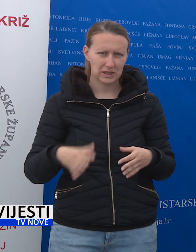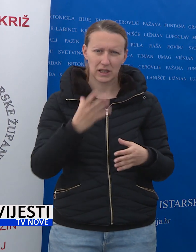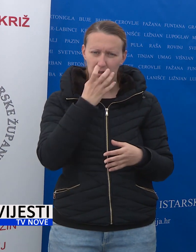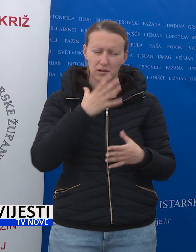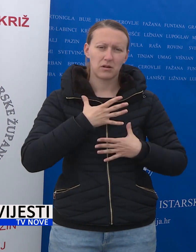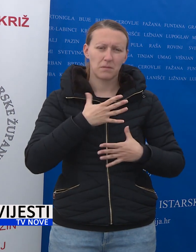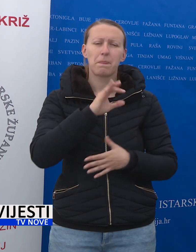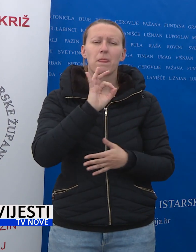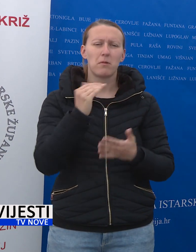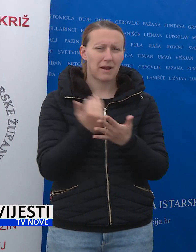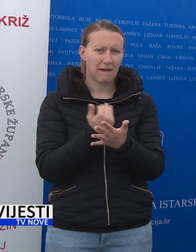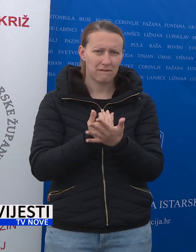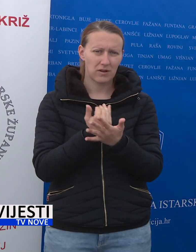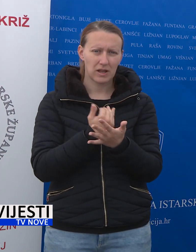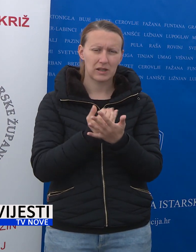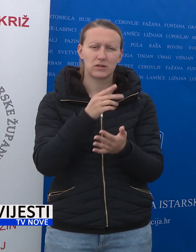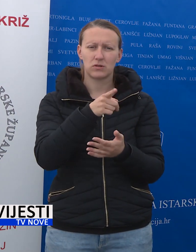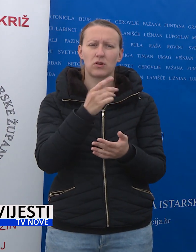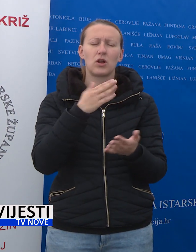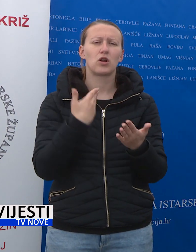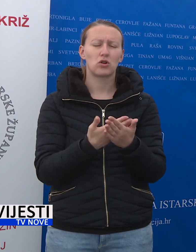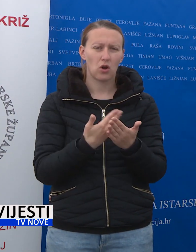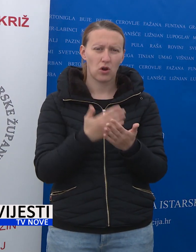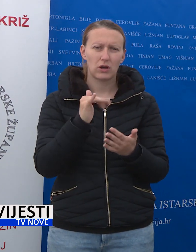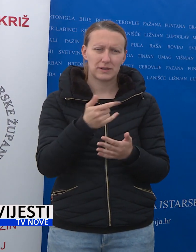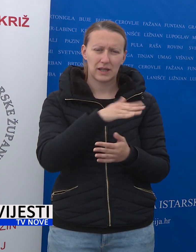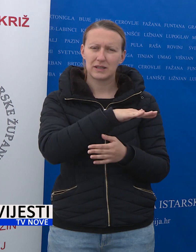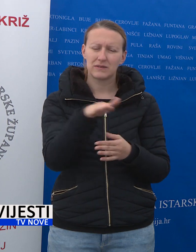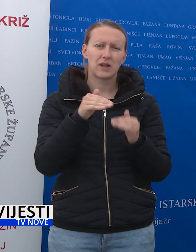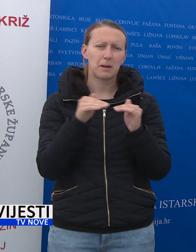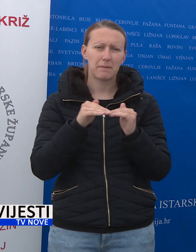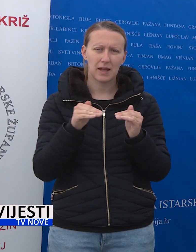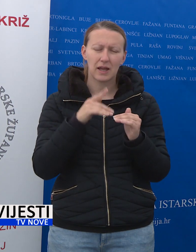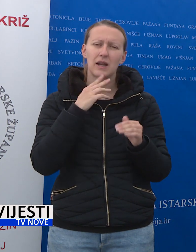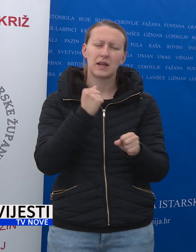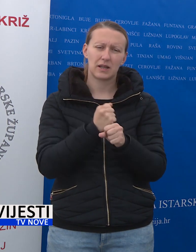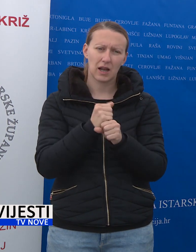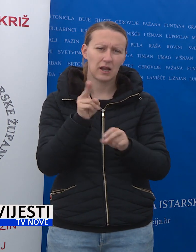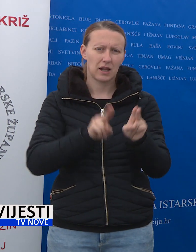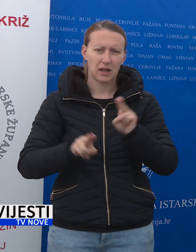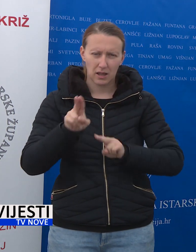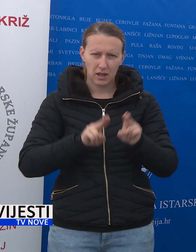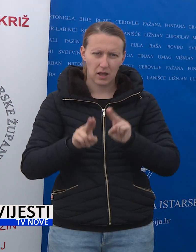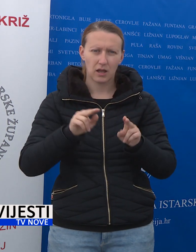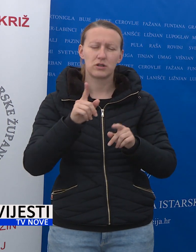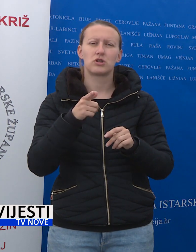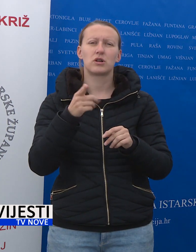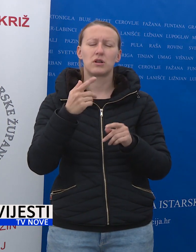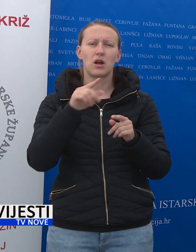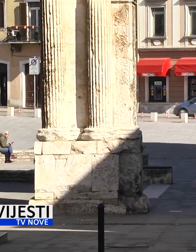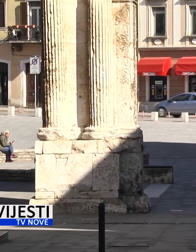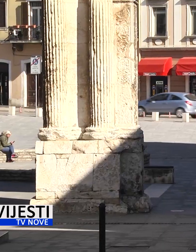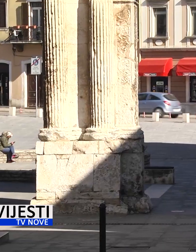respiratora. Izvrsna vijest, znači to je dokaz da su sve mjere intenziteta lječenja u principu